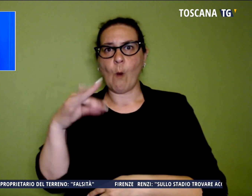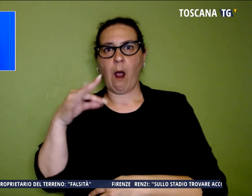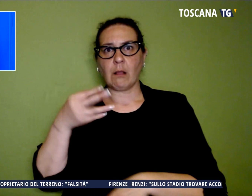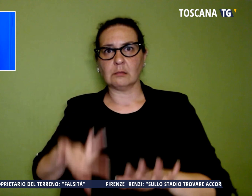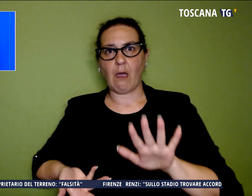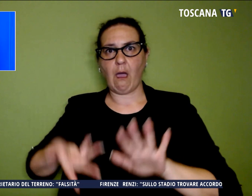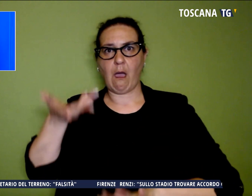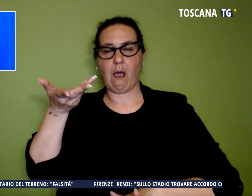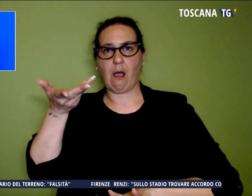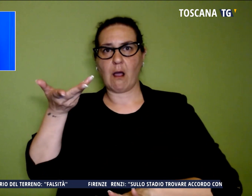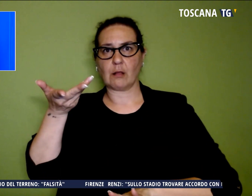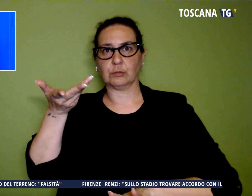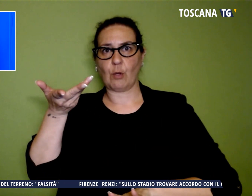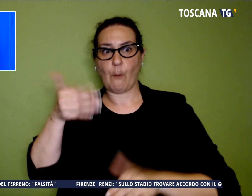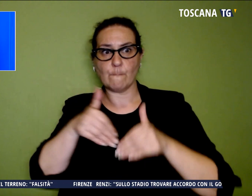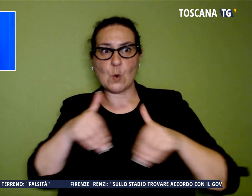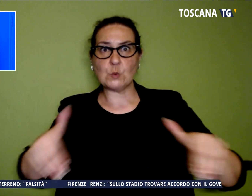musei del mondo».